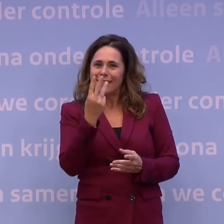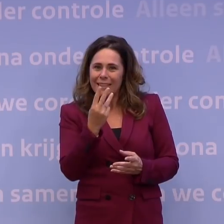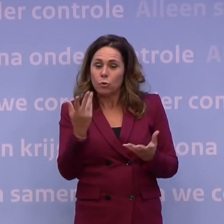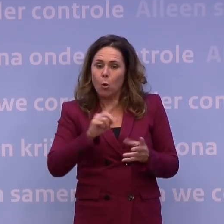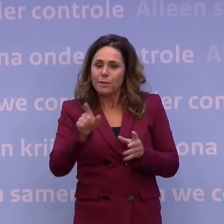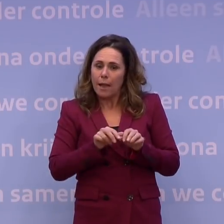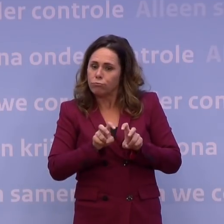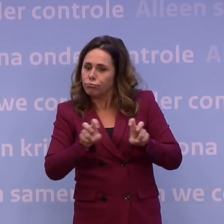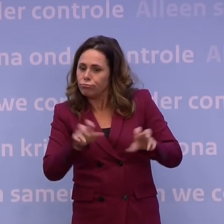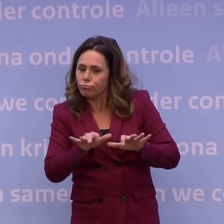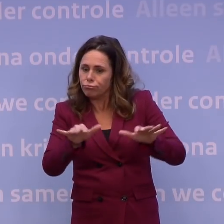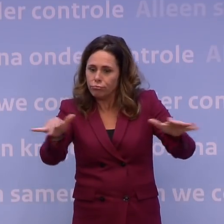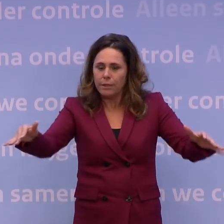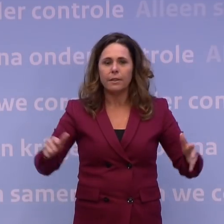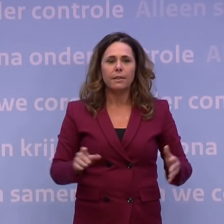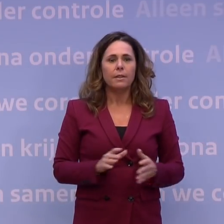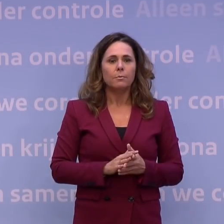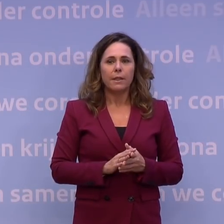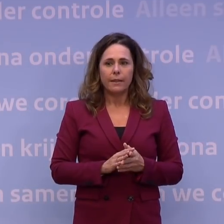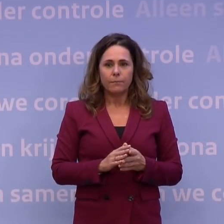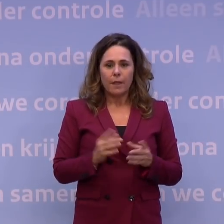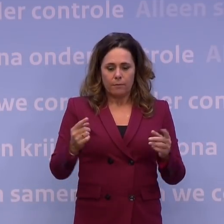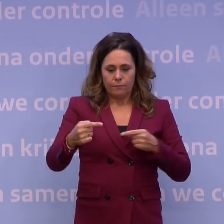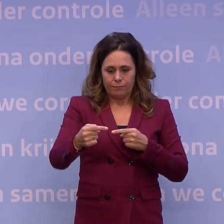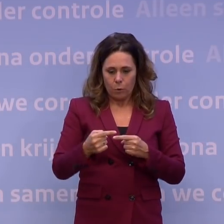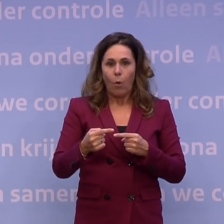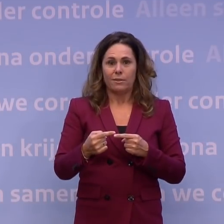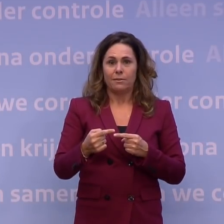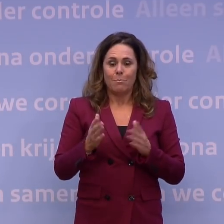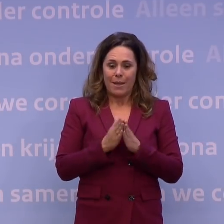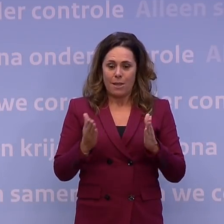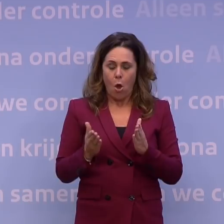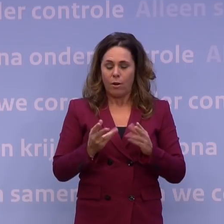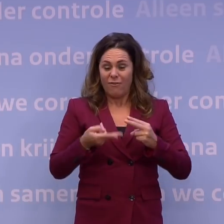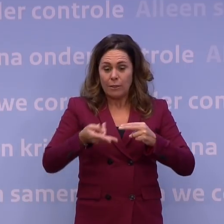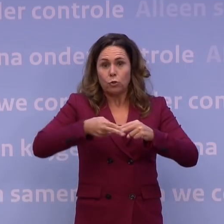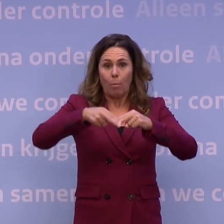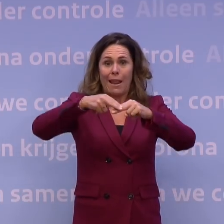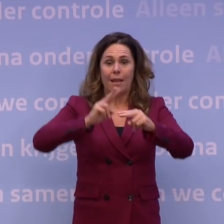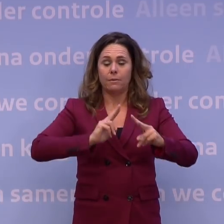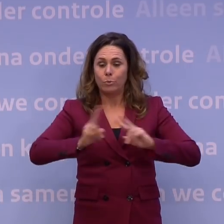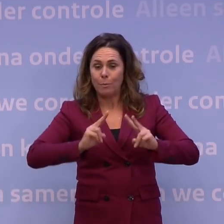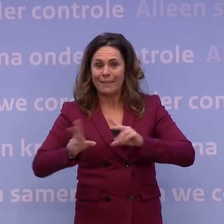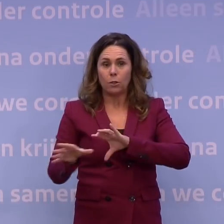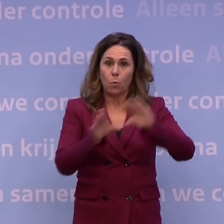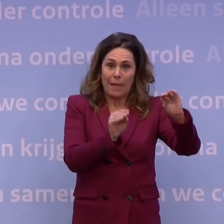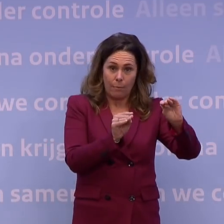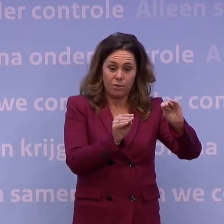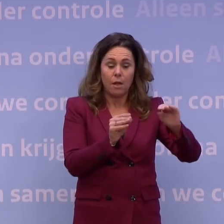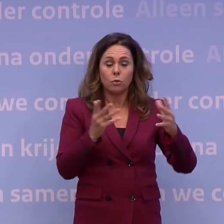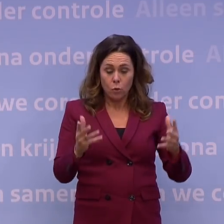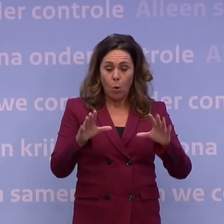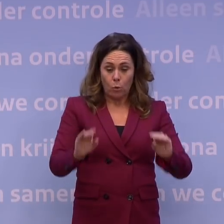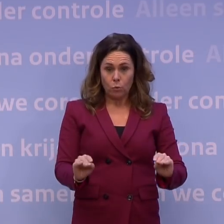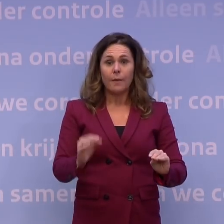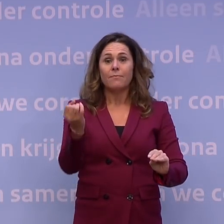ook in een te kort aantal dagen verdubbelingen ziet van het aantal opnames en besmettingen. Omdat dat zich voordoet, hebben we